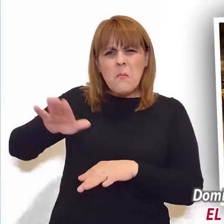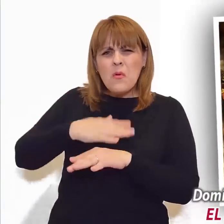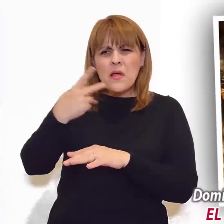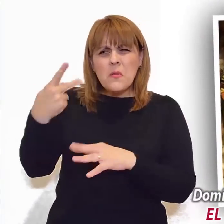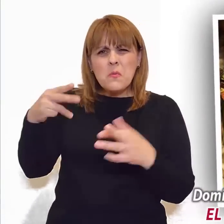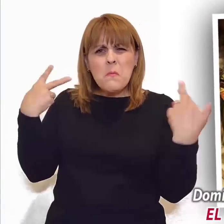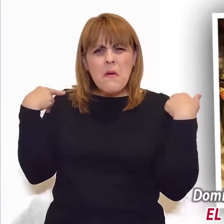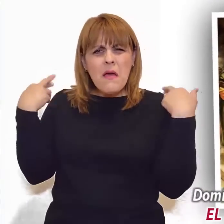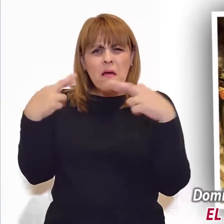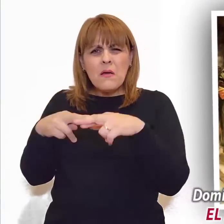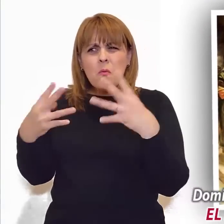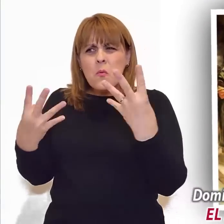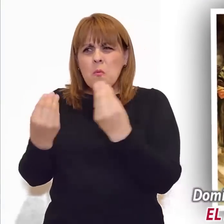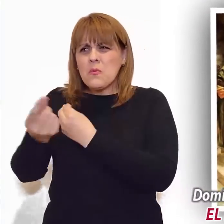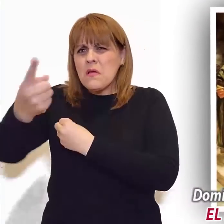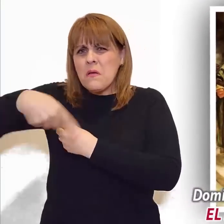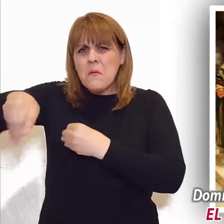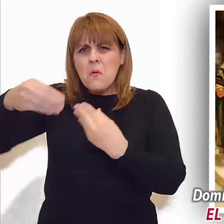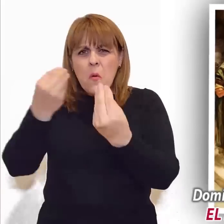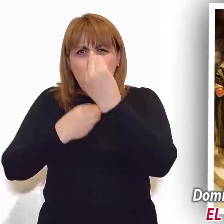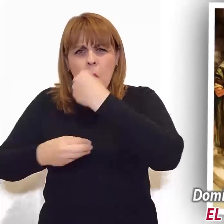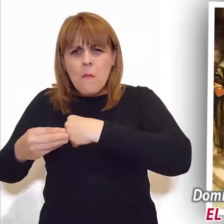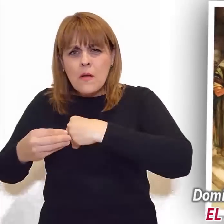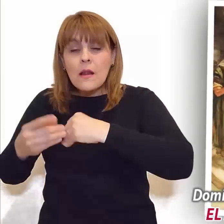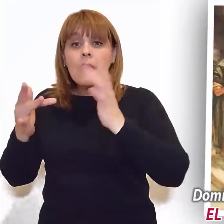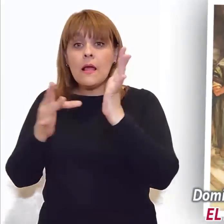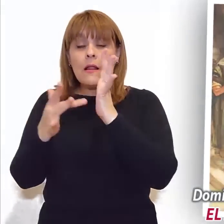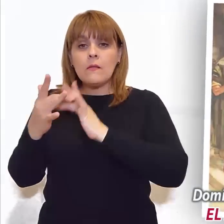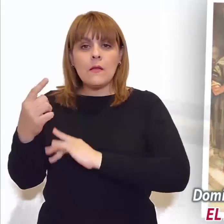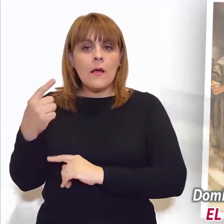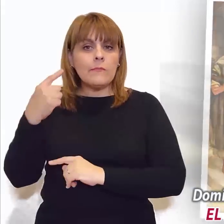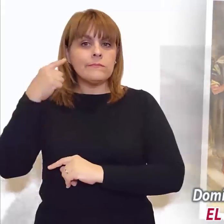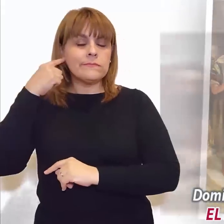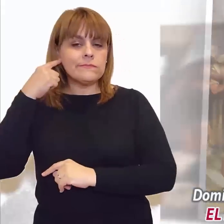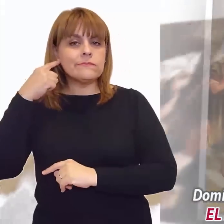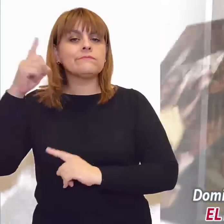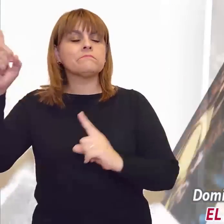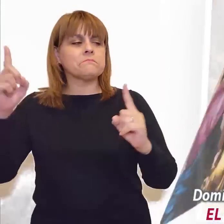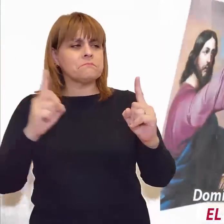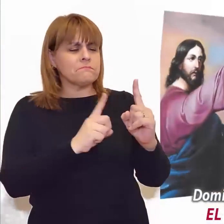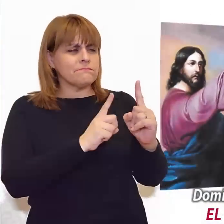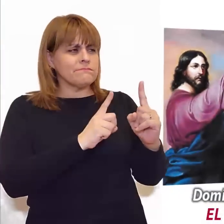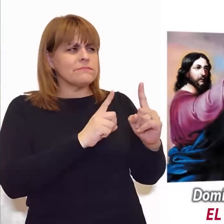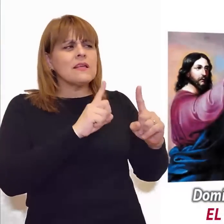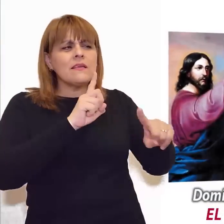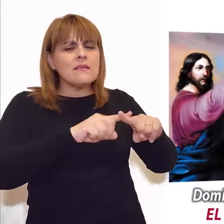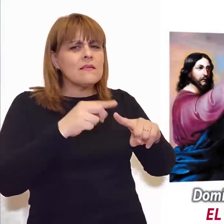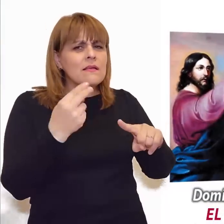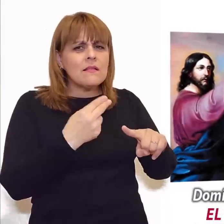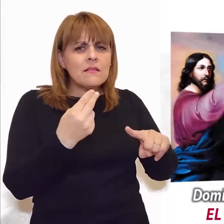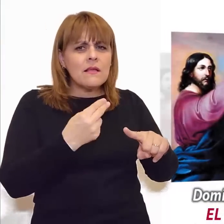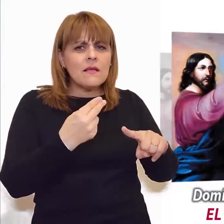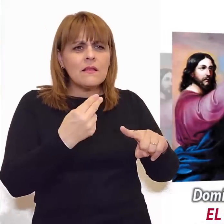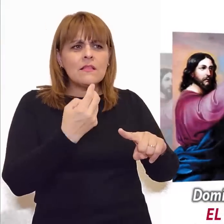aprendan lo que significa. Yo quiero misericordia y no sacrificios. Yo no he venido a llamar a los